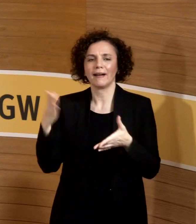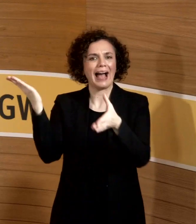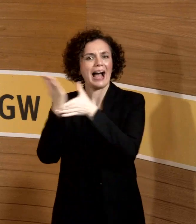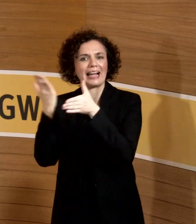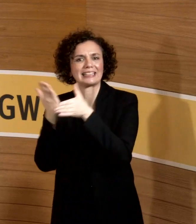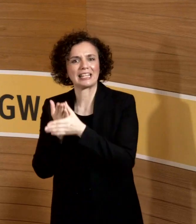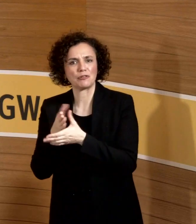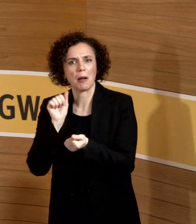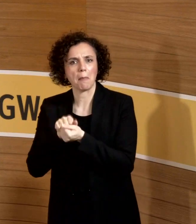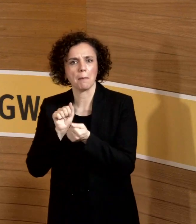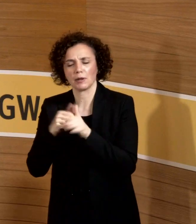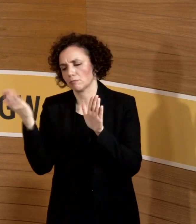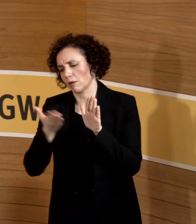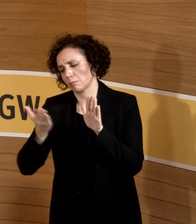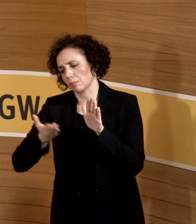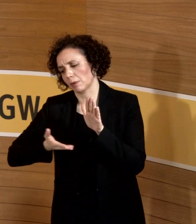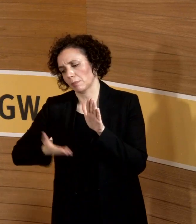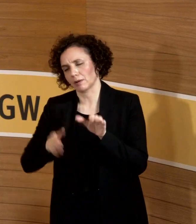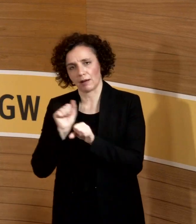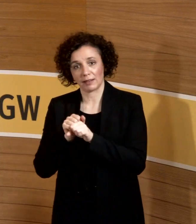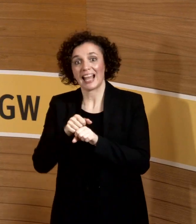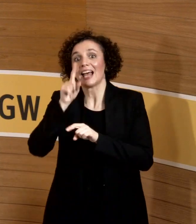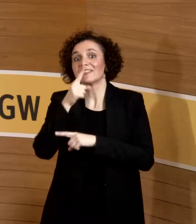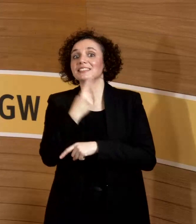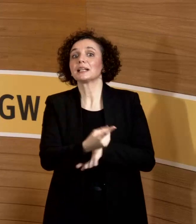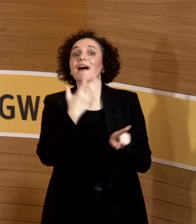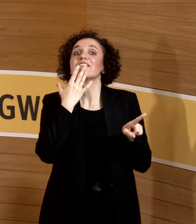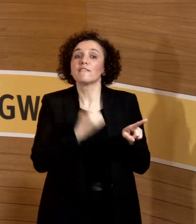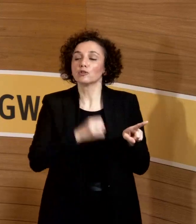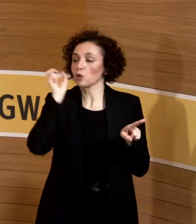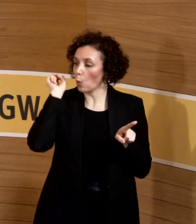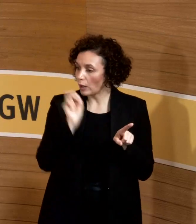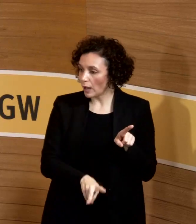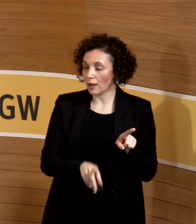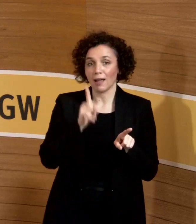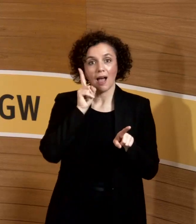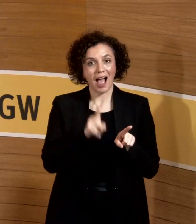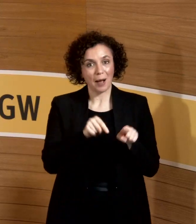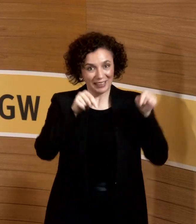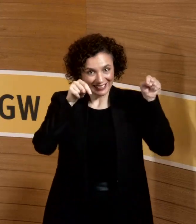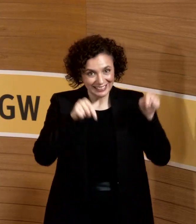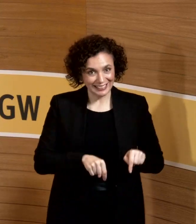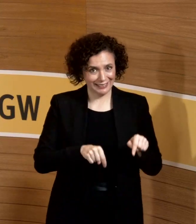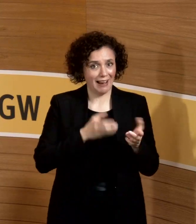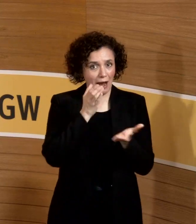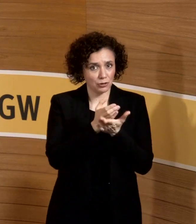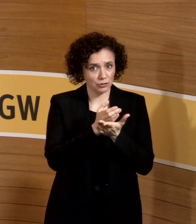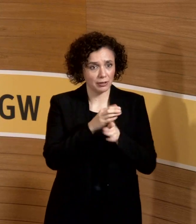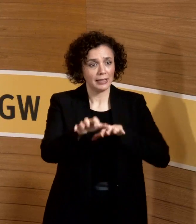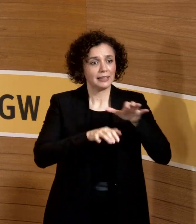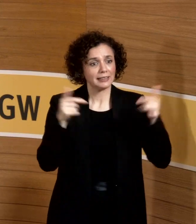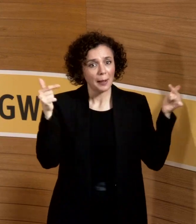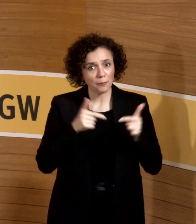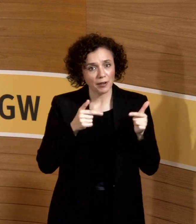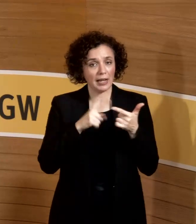gehen und Dinge abheften. Wenn die das möchte, dann ist es okay. Aber wenn sie bei uns als Tierpflegerin arbeitet oder als Erzieherin,